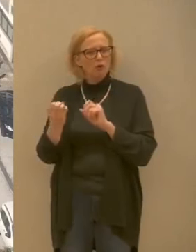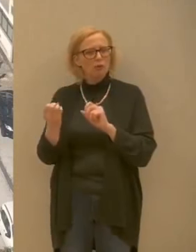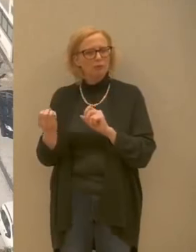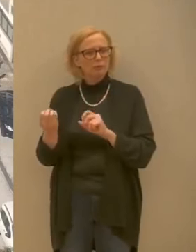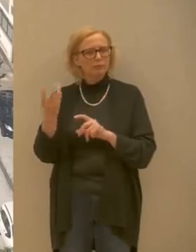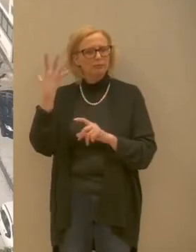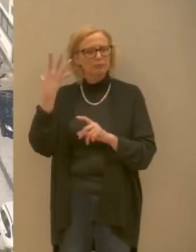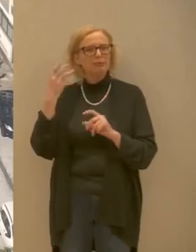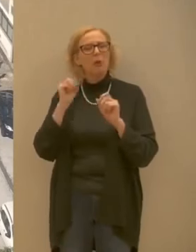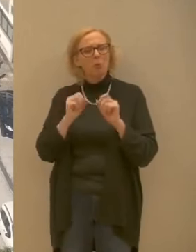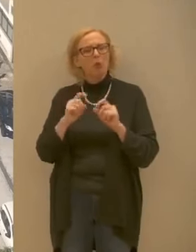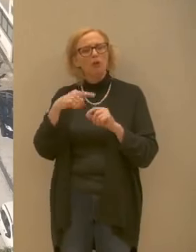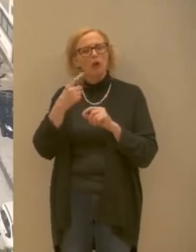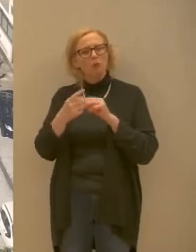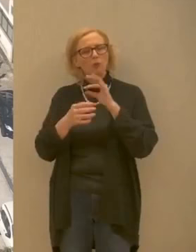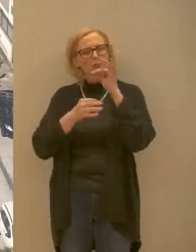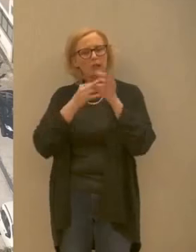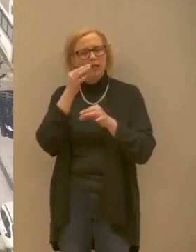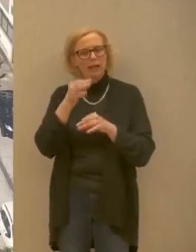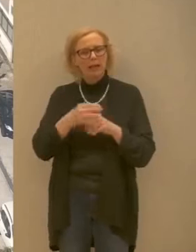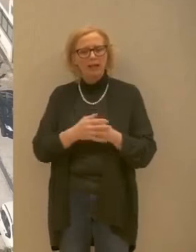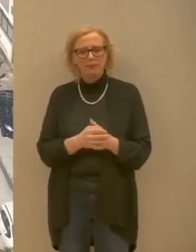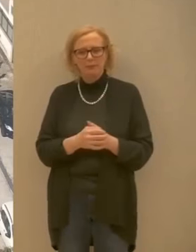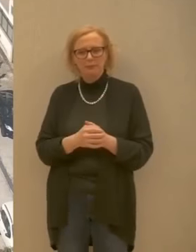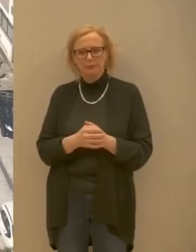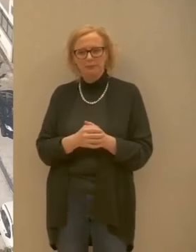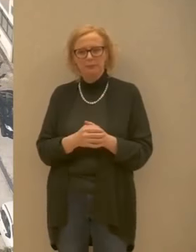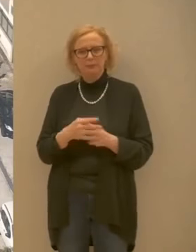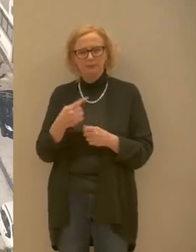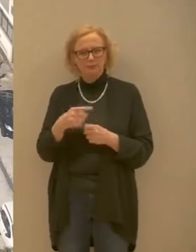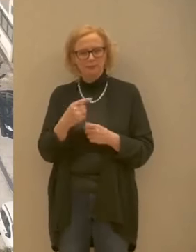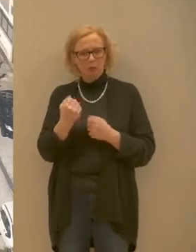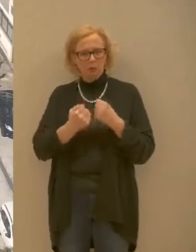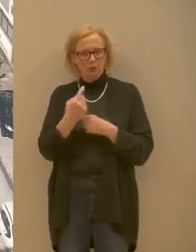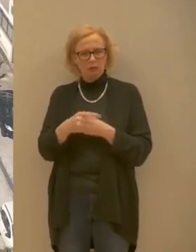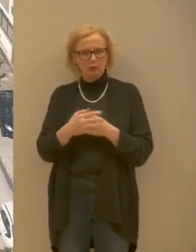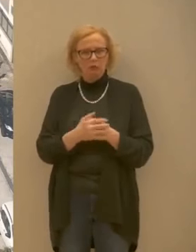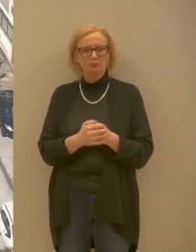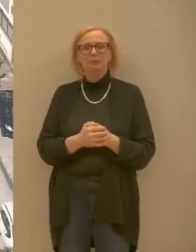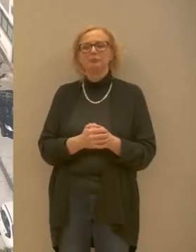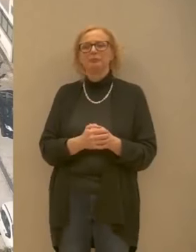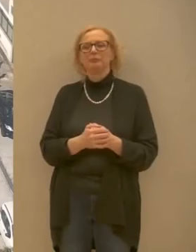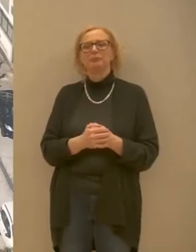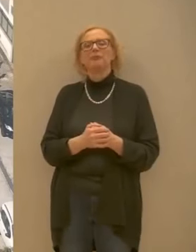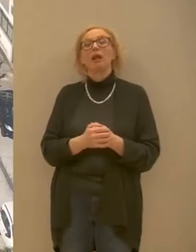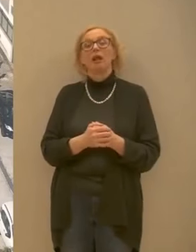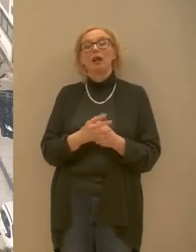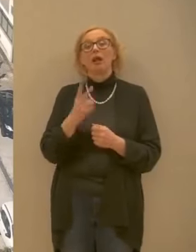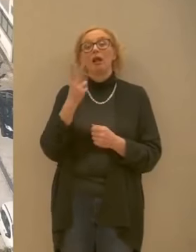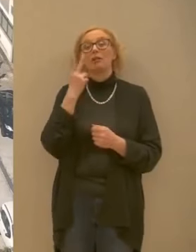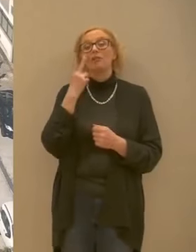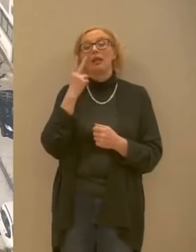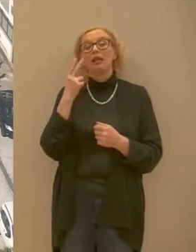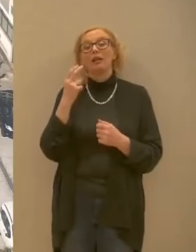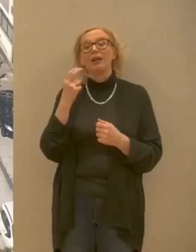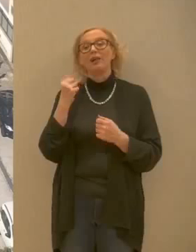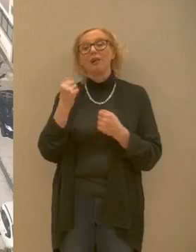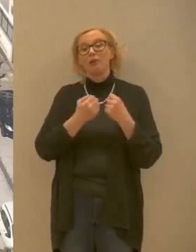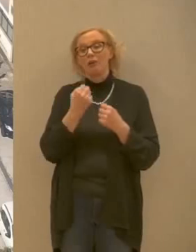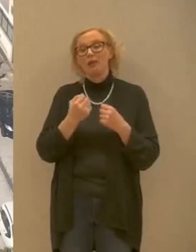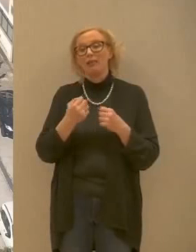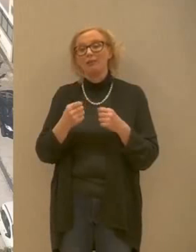commentarla assieme a lei no? a proposito di comportamenti si stiamo notando come diceva il presidente prima